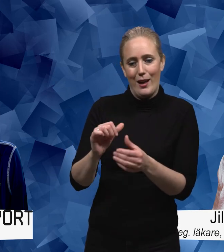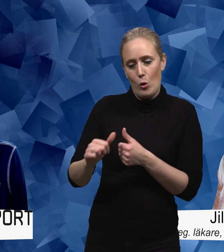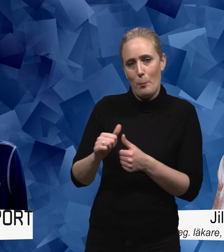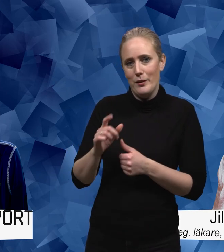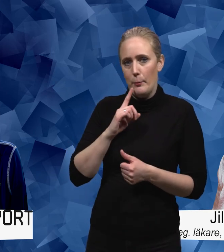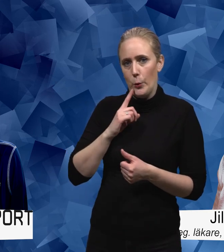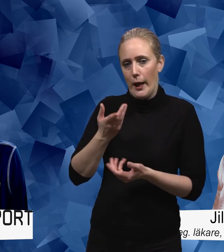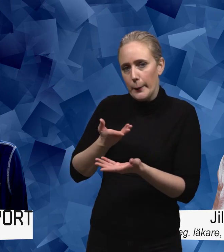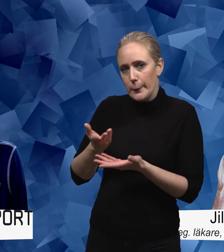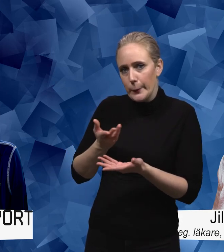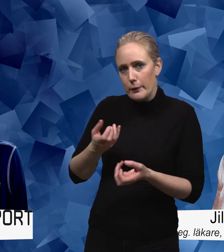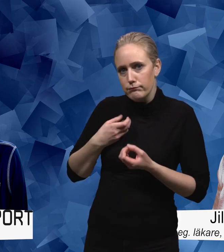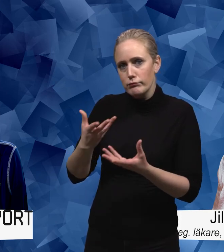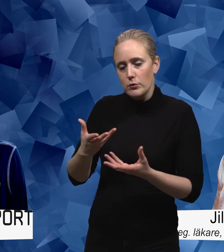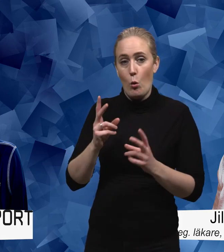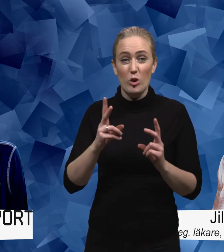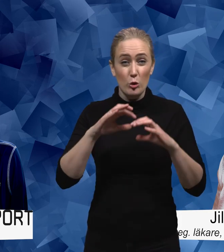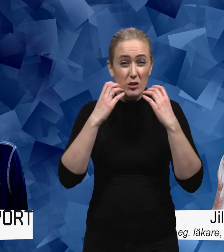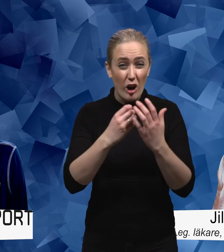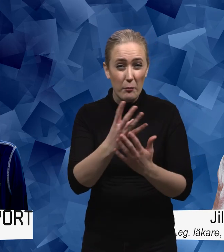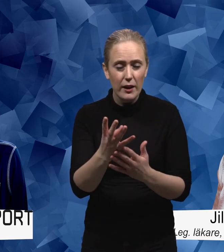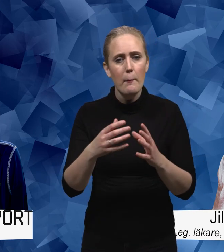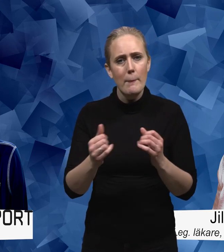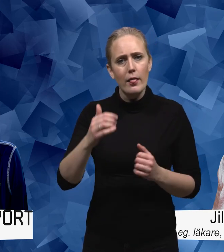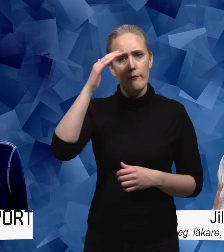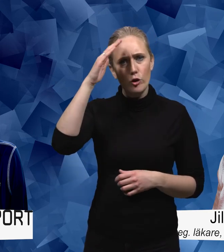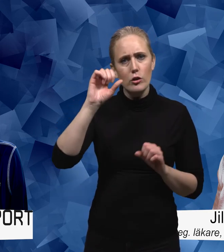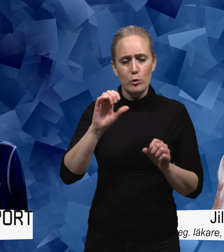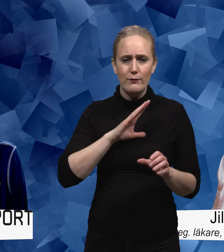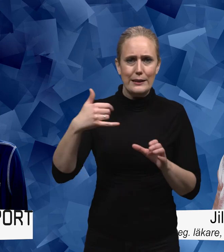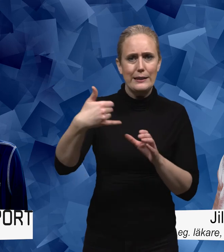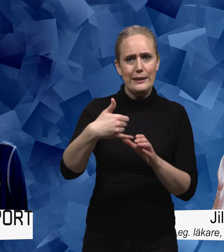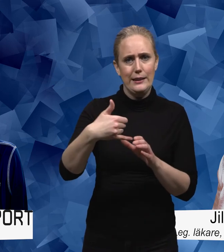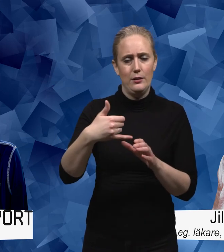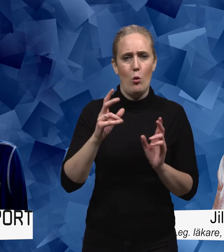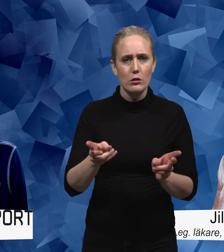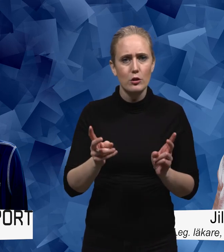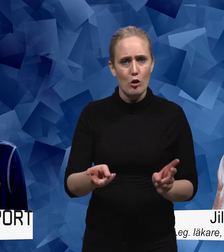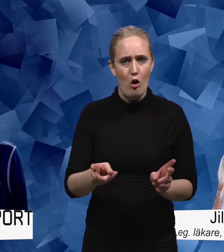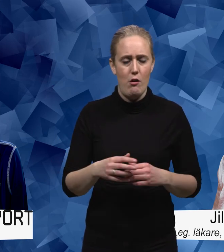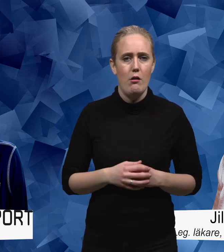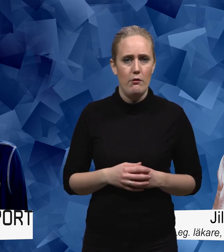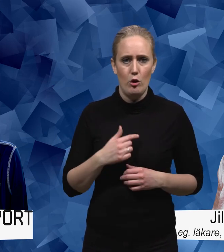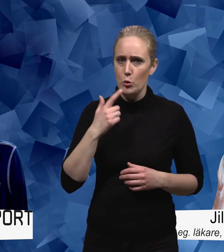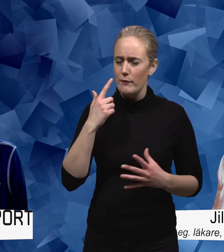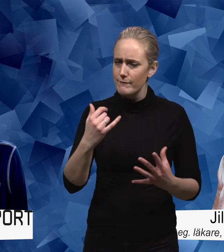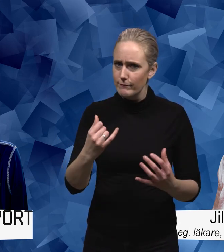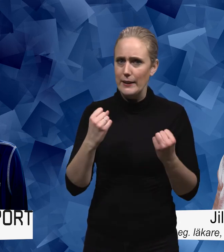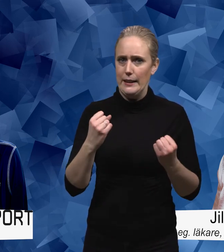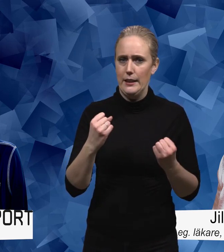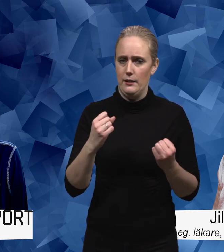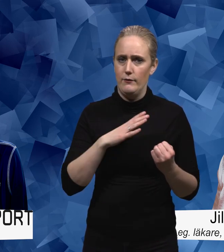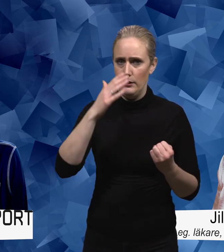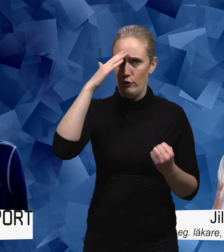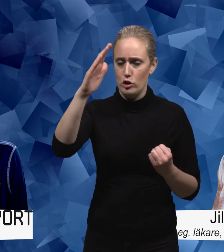också och på sociala medier men att det finns vuxna med en del utav det här den här världen det tror jag är en viktig